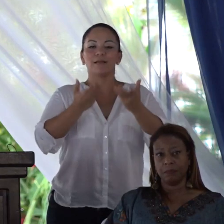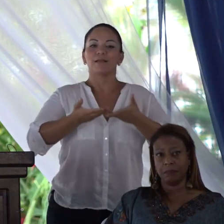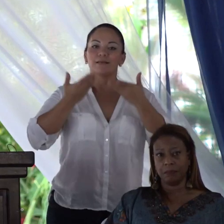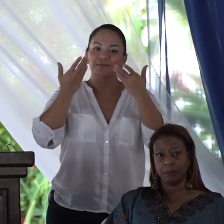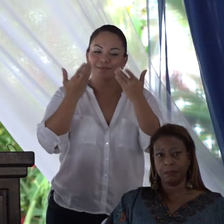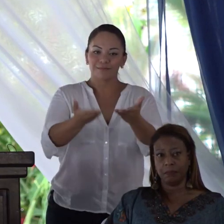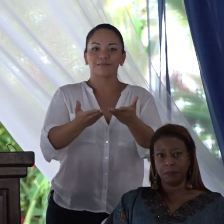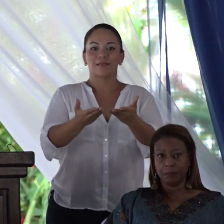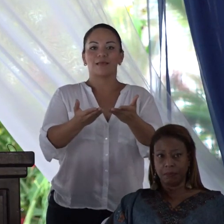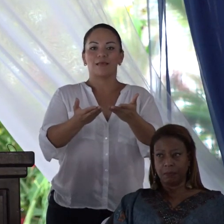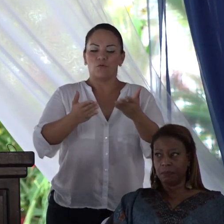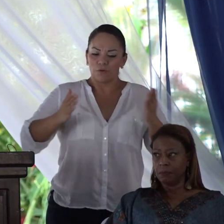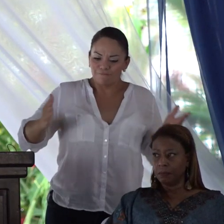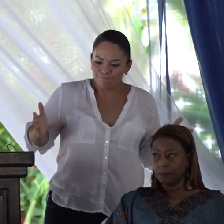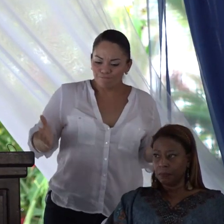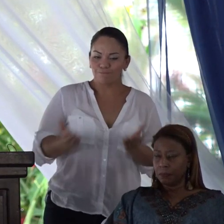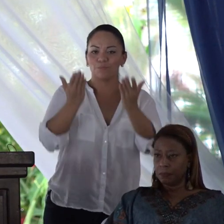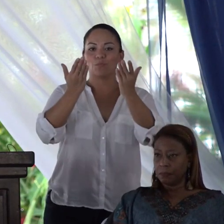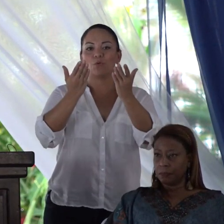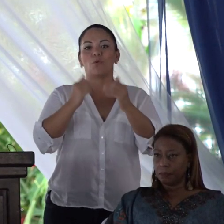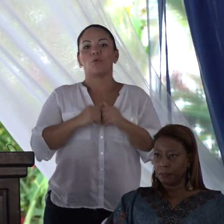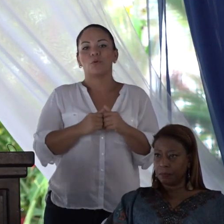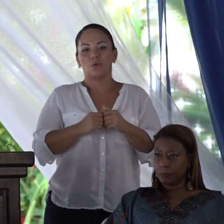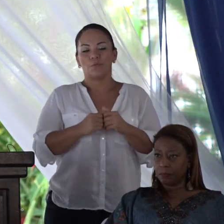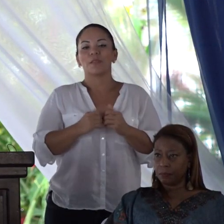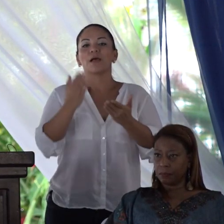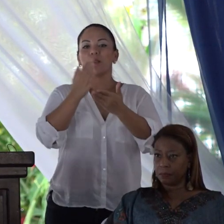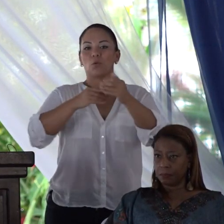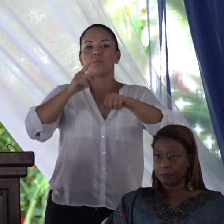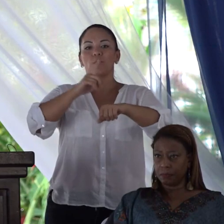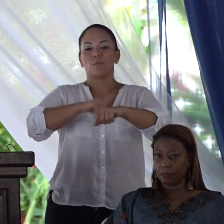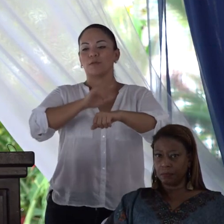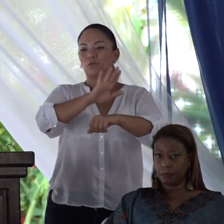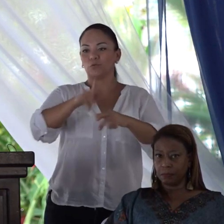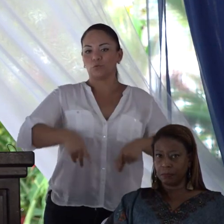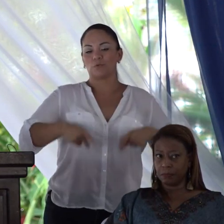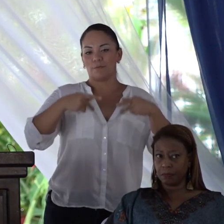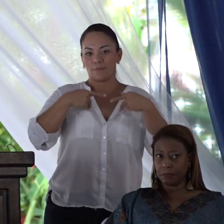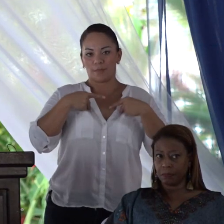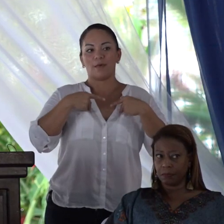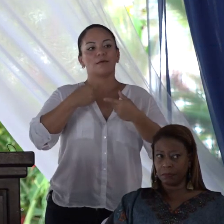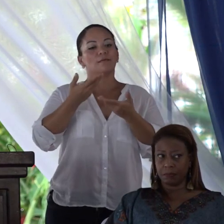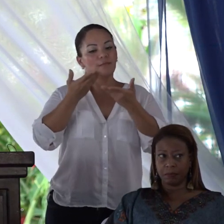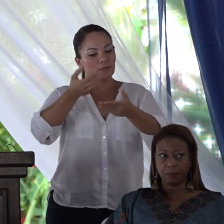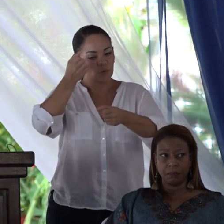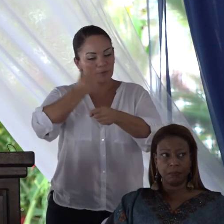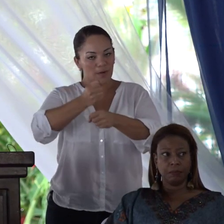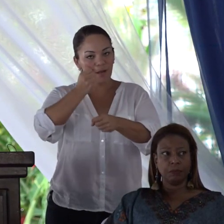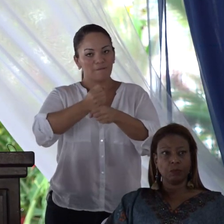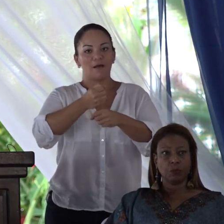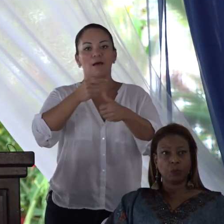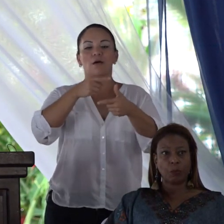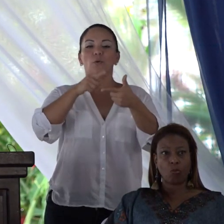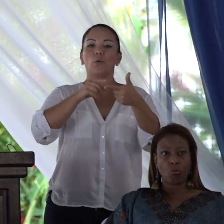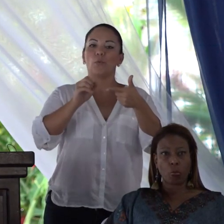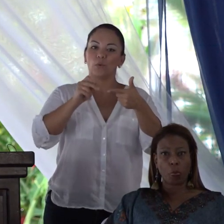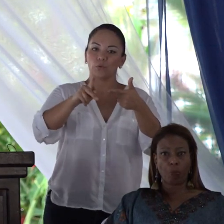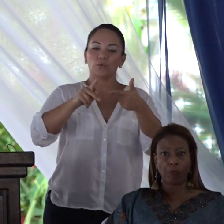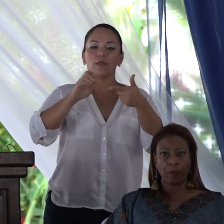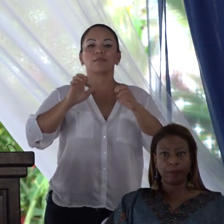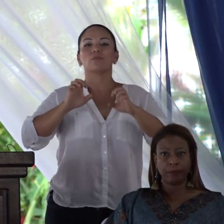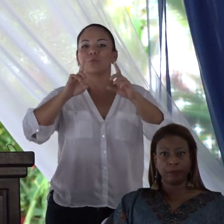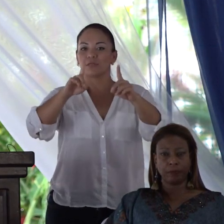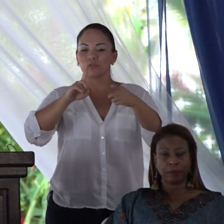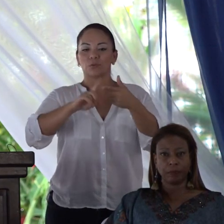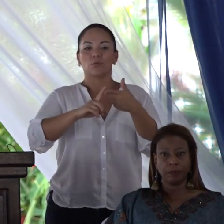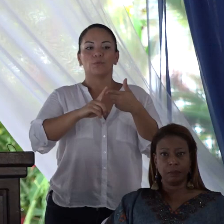un empujón en algún momento de la vida con trabajo, oportunidad de educarse.